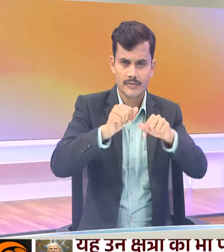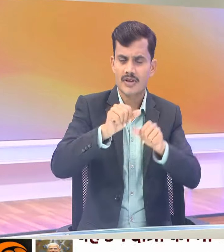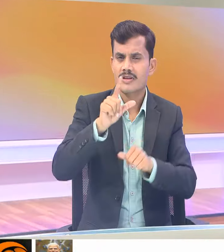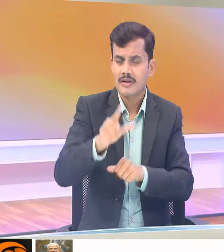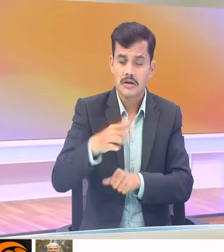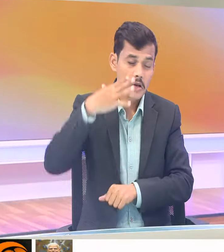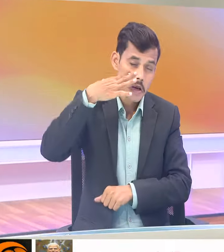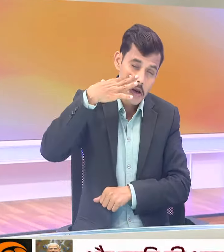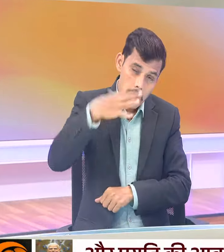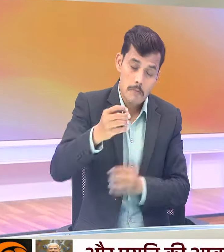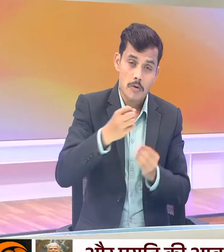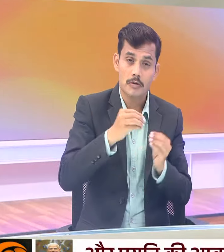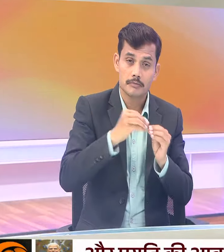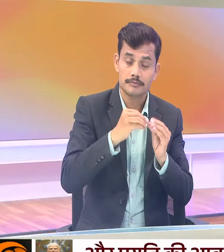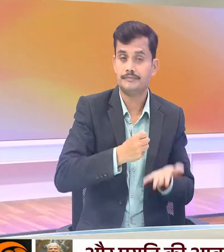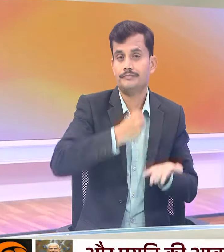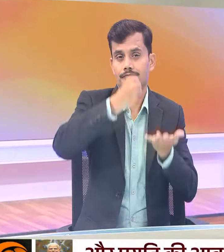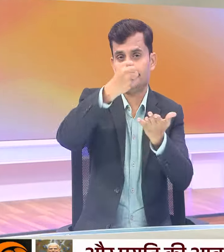है।